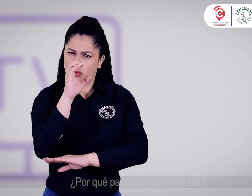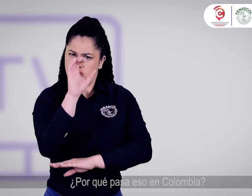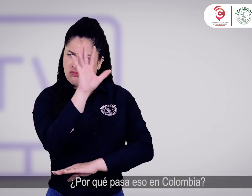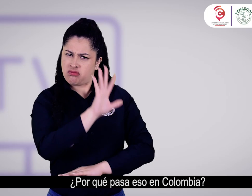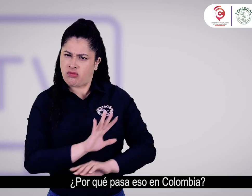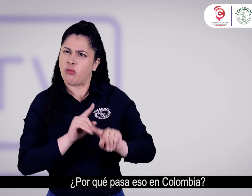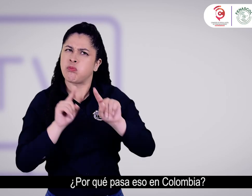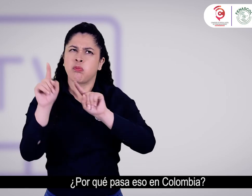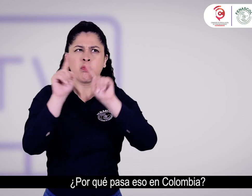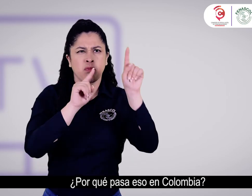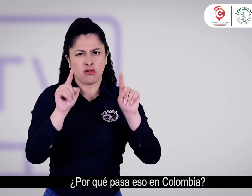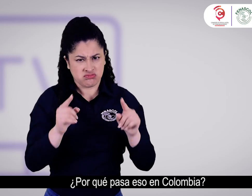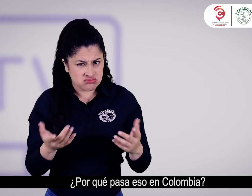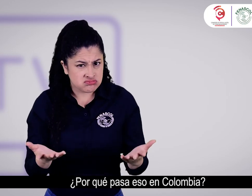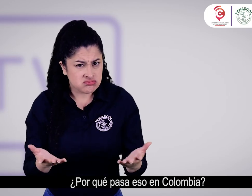¿Por qué pasa eso en Colombia?